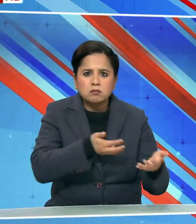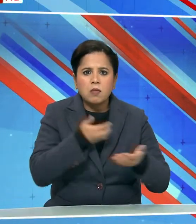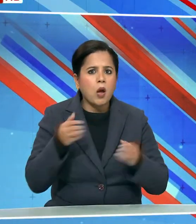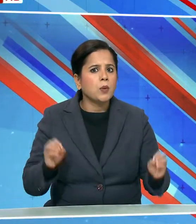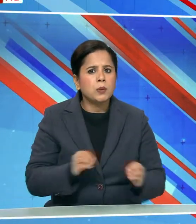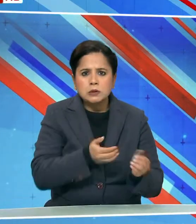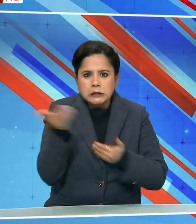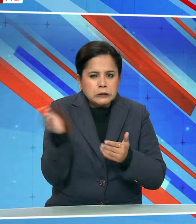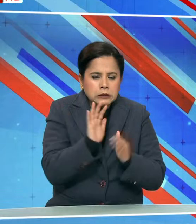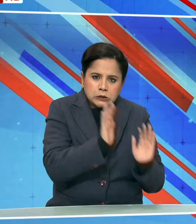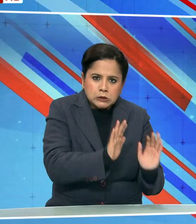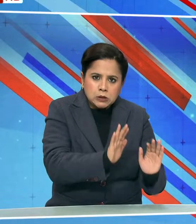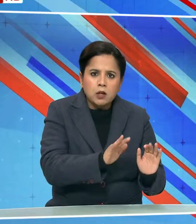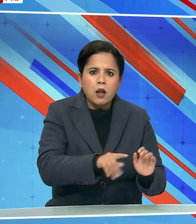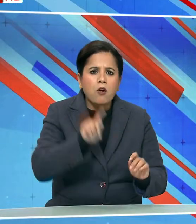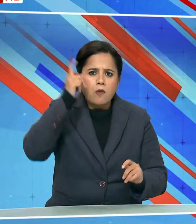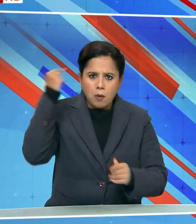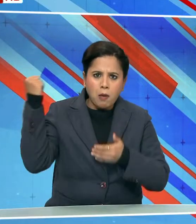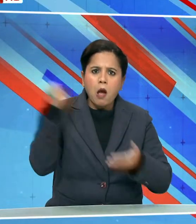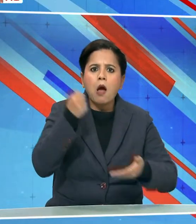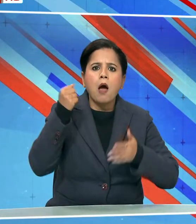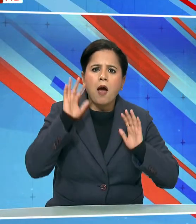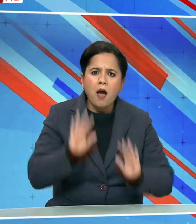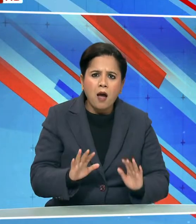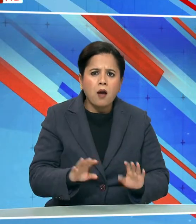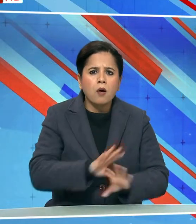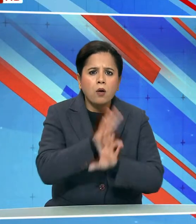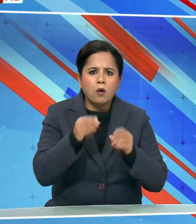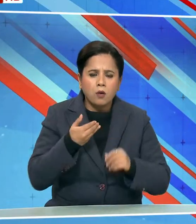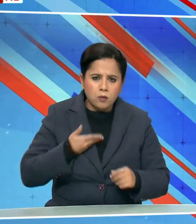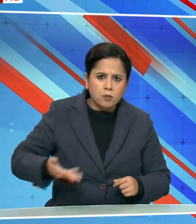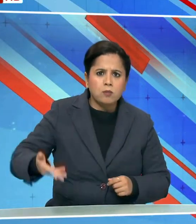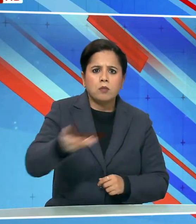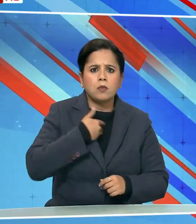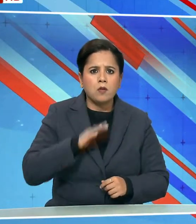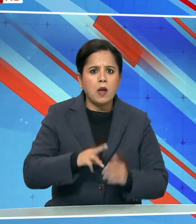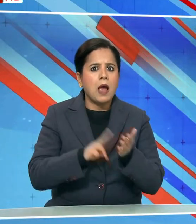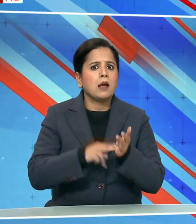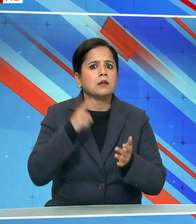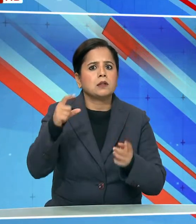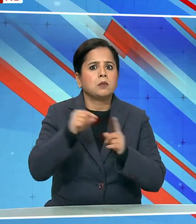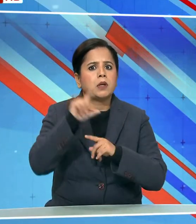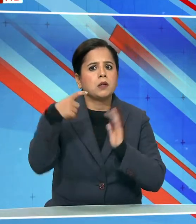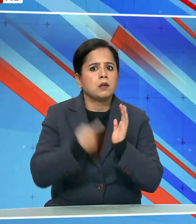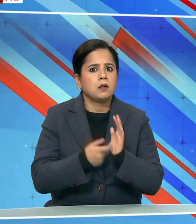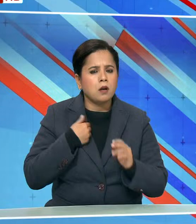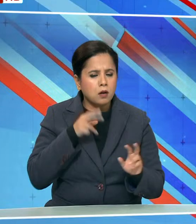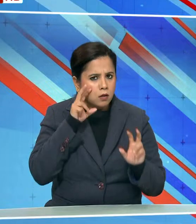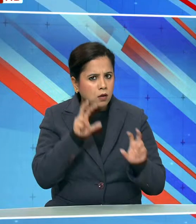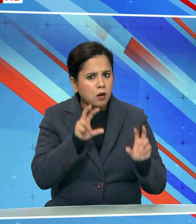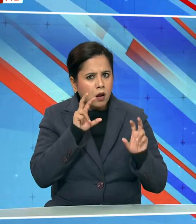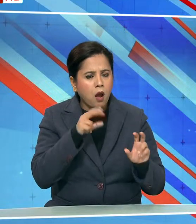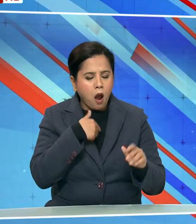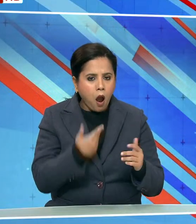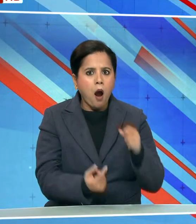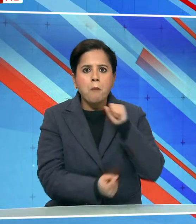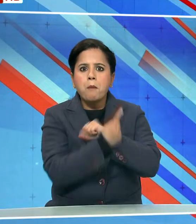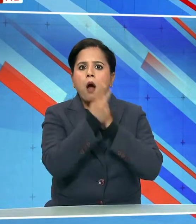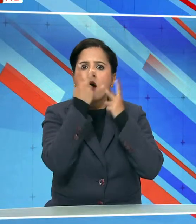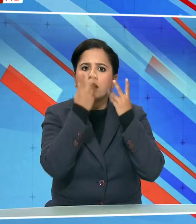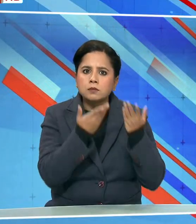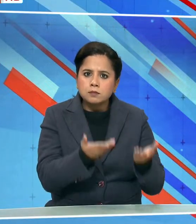जाता था विदेशी फंडिंग भी आती थी यह सब मेरे द्वारा किये गए एंसी पीसी आर के निरिक्षन में उजागर हुआ